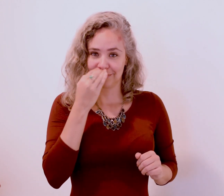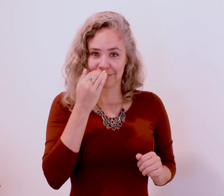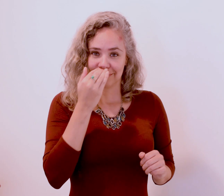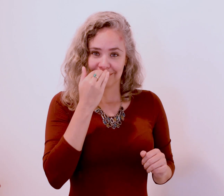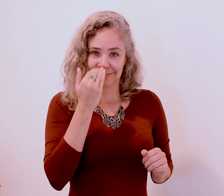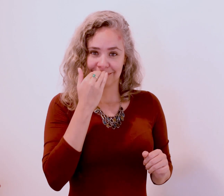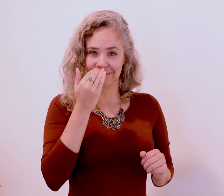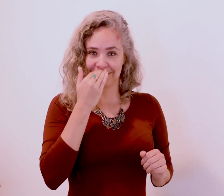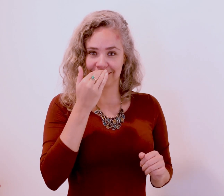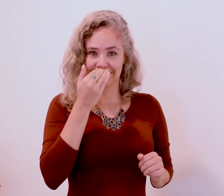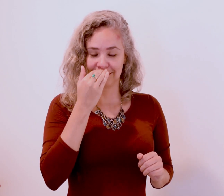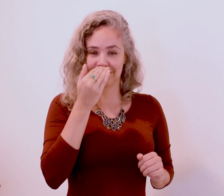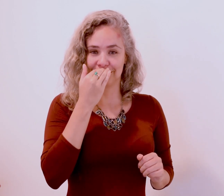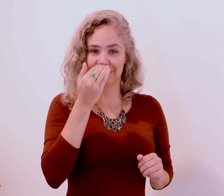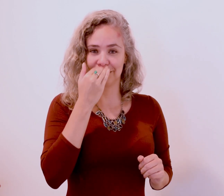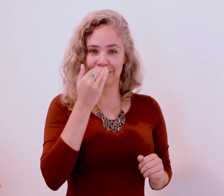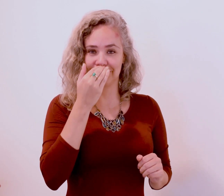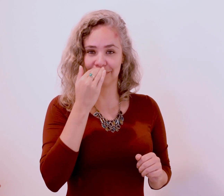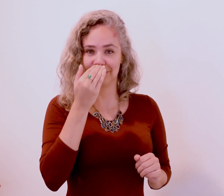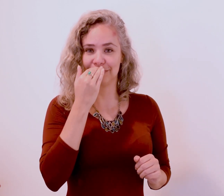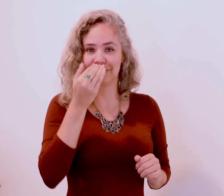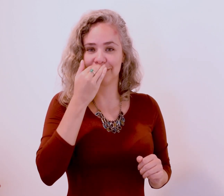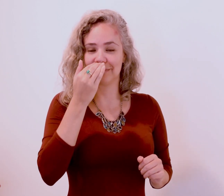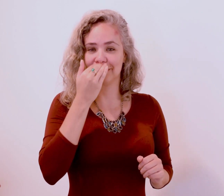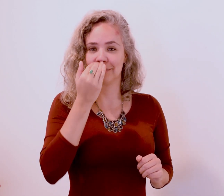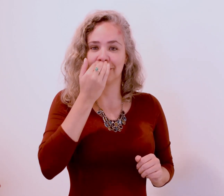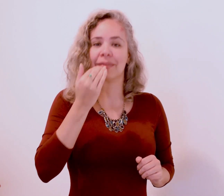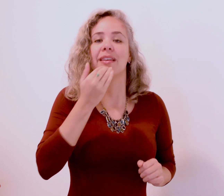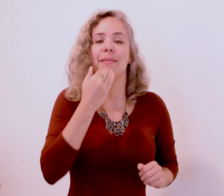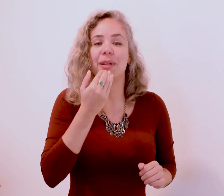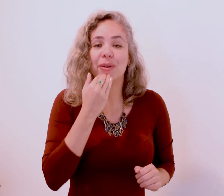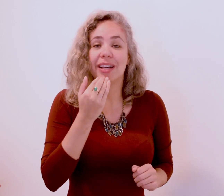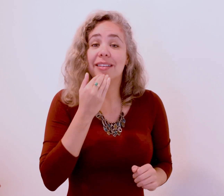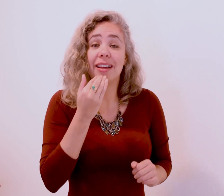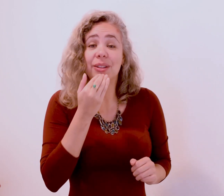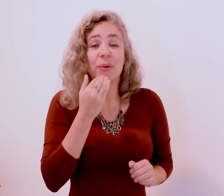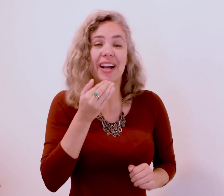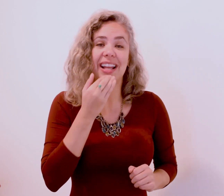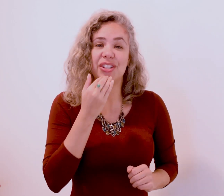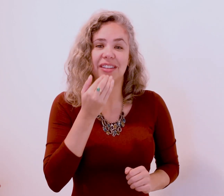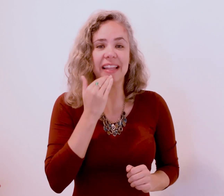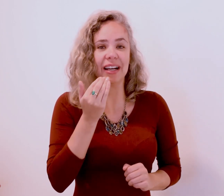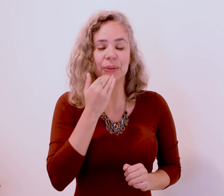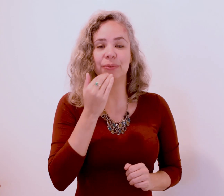conectando com a gratidão